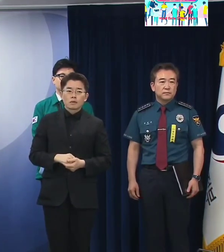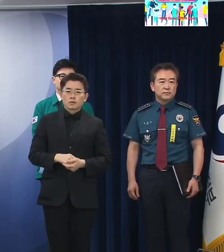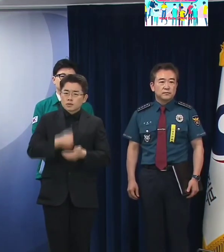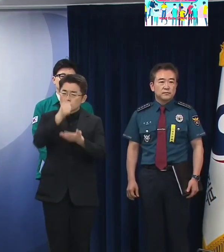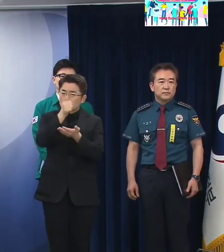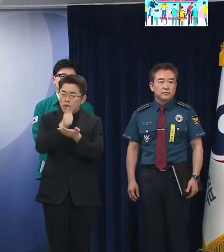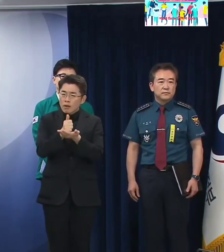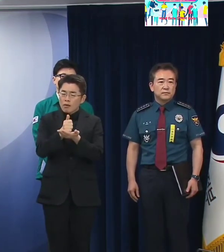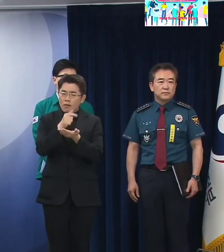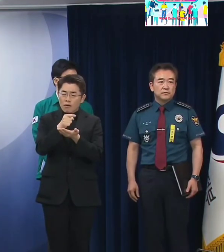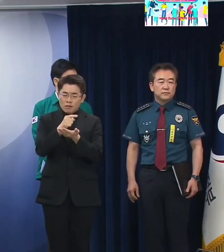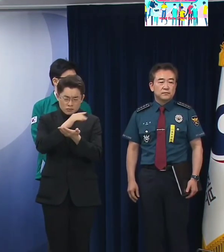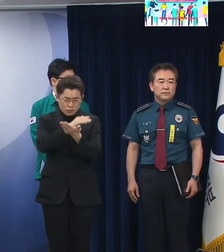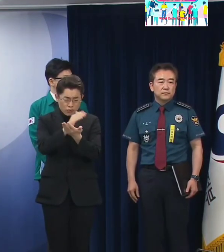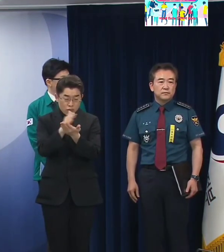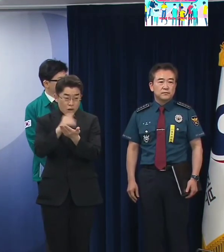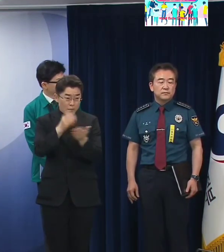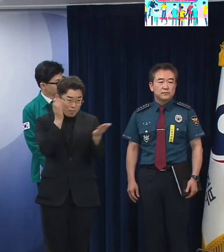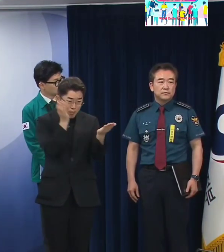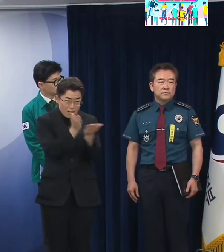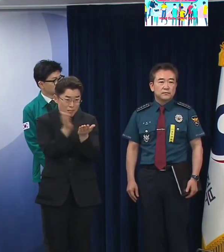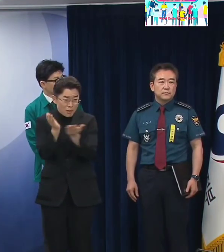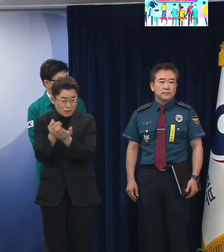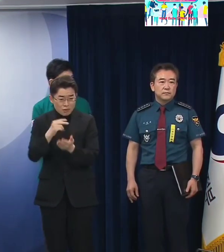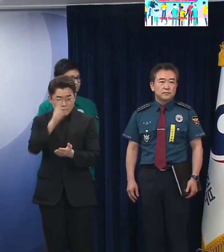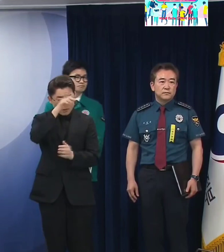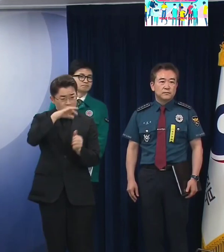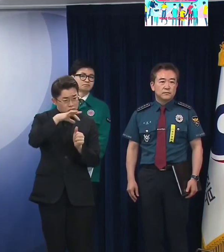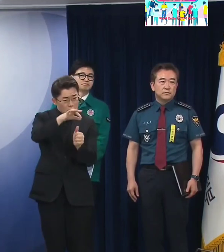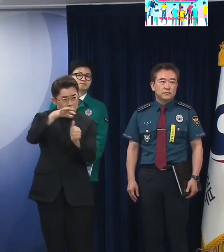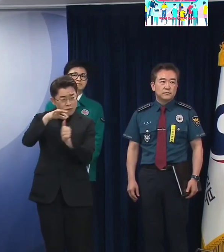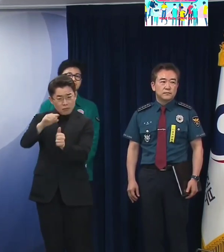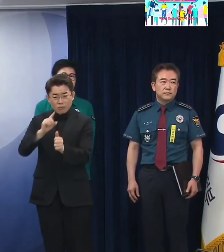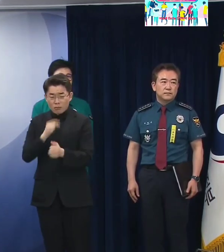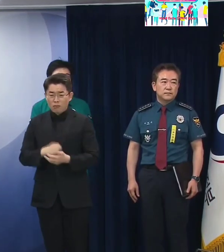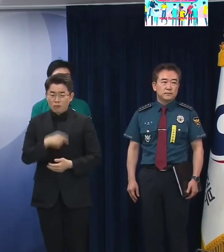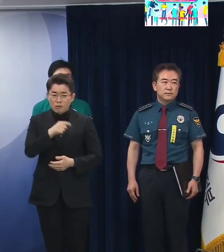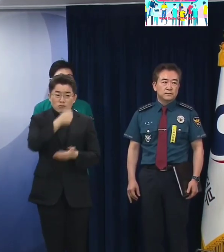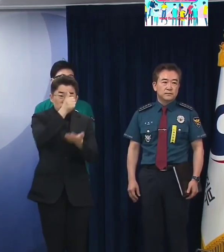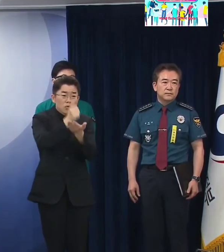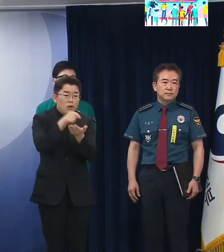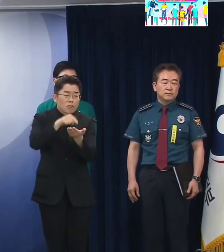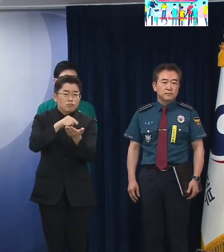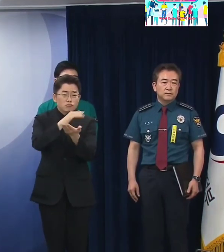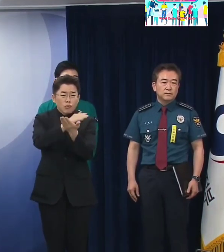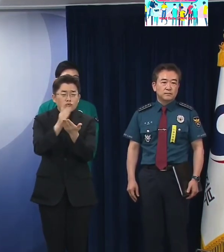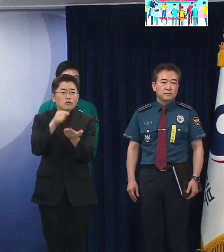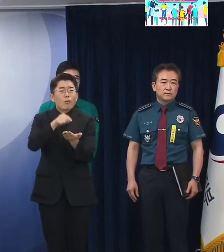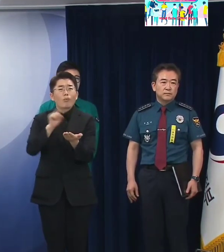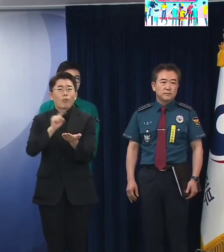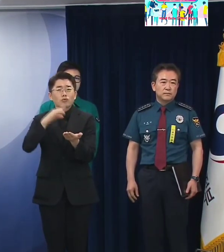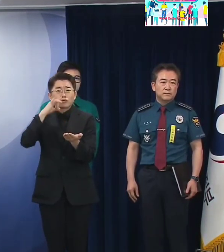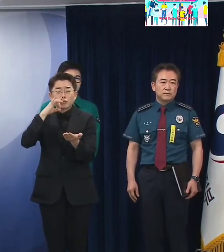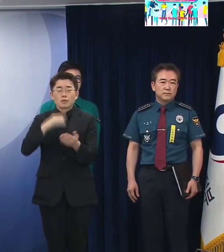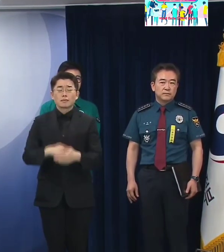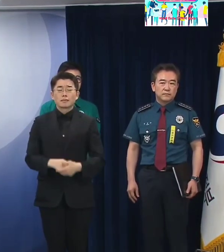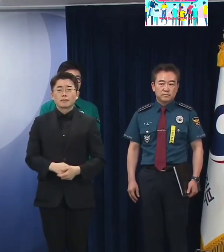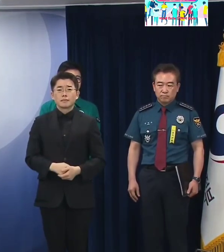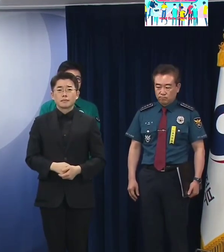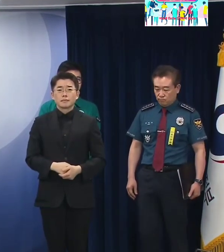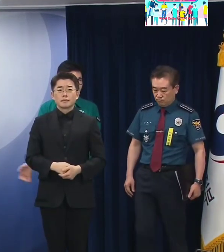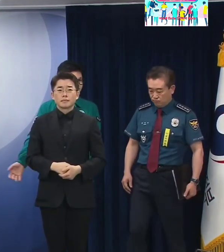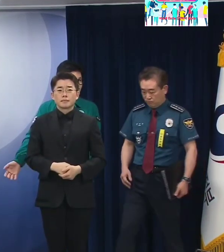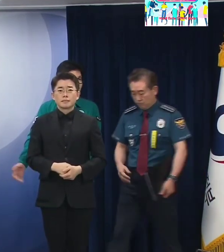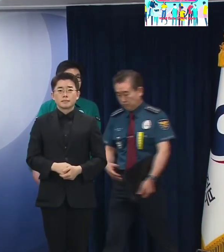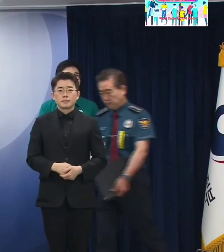이게 좀 내용이 추상적이어서요 구체적으로 어떤 유형에는 어떤 식으로 배치한다는 뜻인지 좀 설명 부탁드립니다